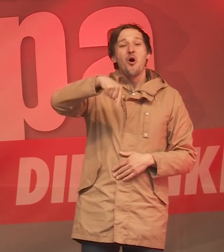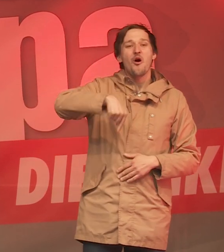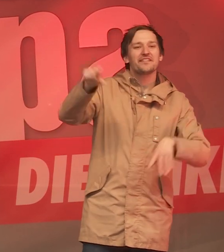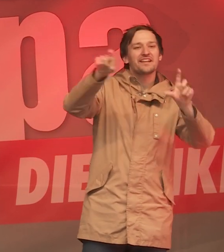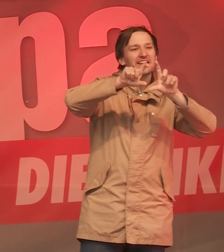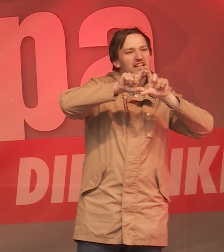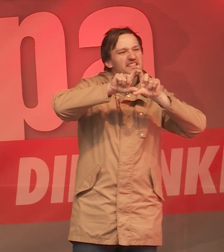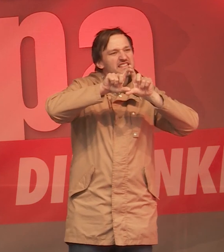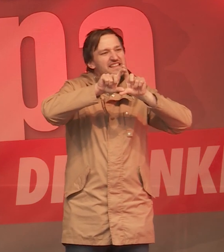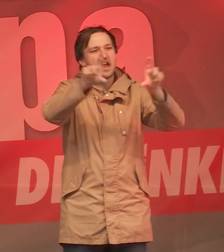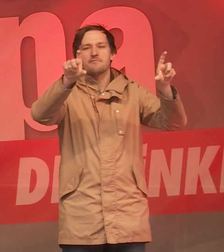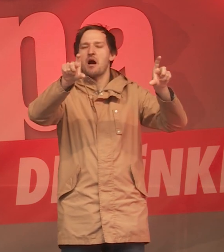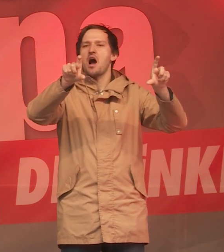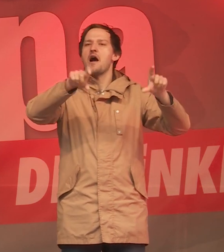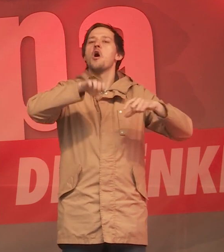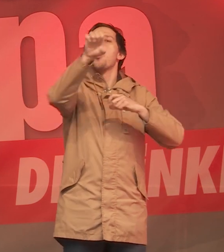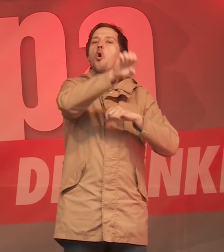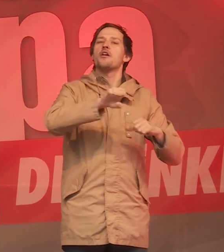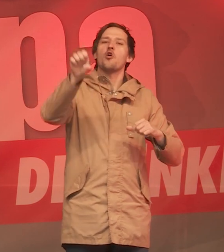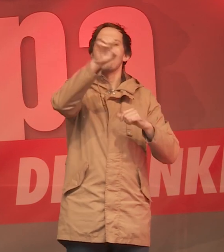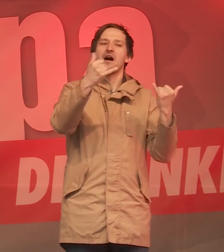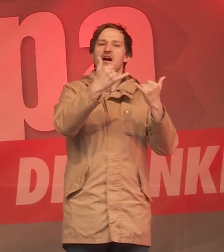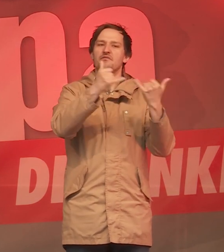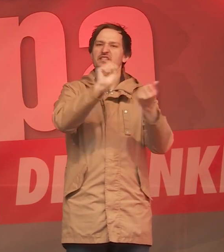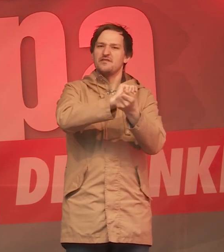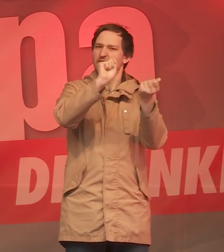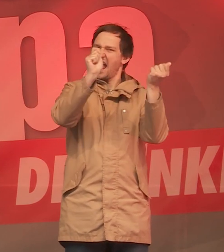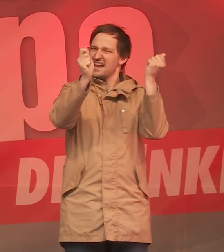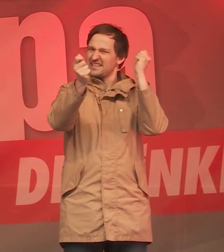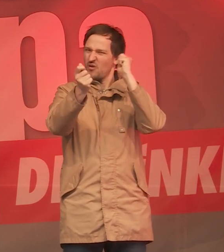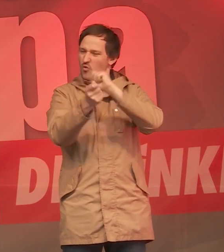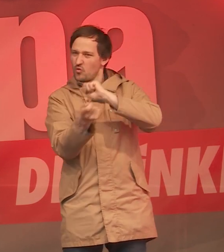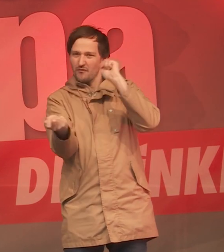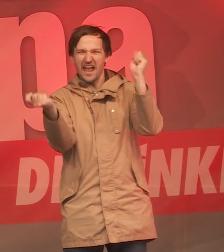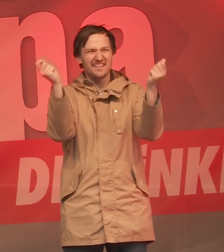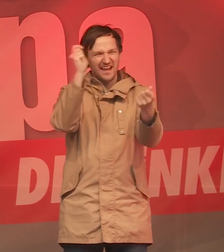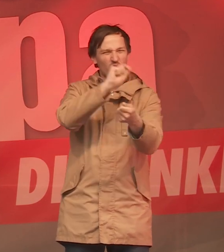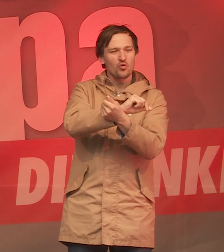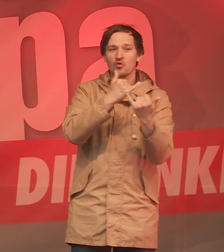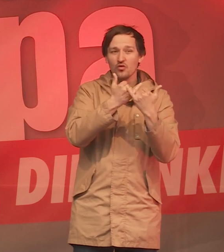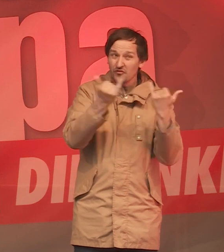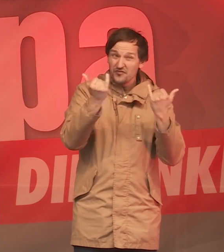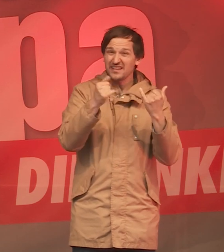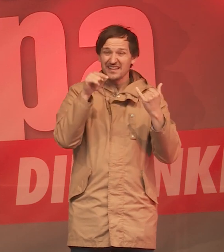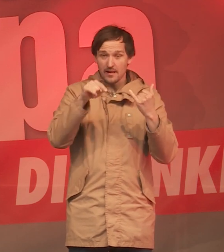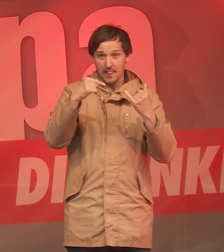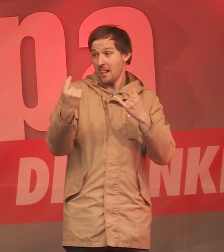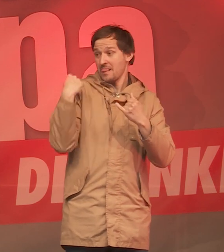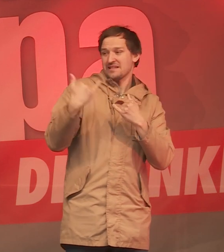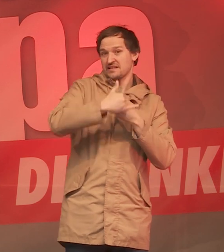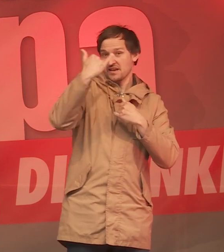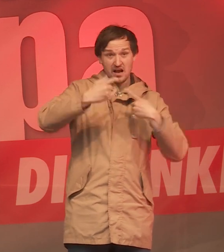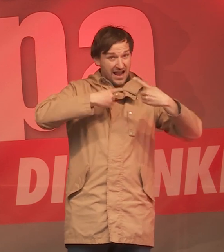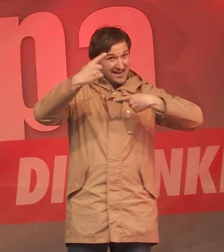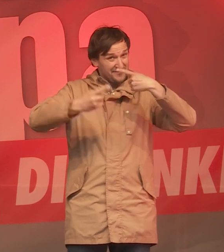der Frage beschäftigen, wie sich Europa verändern kann und was man tun kann, um diese Entwicklung, die wir jetzt seit Jahren